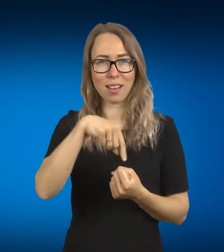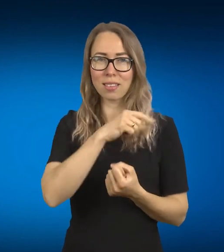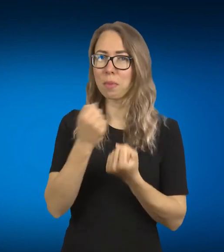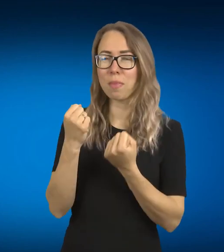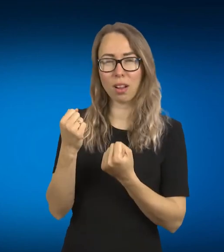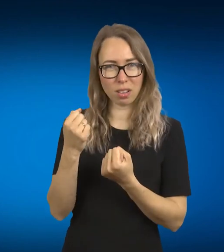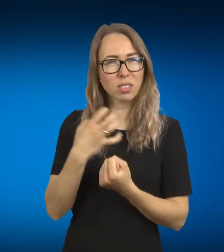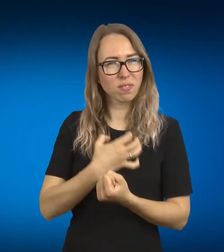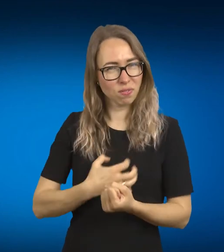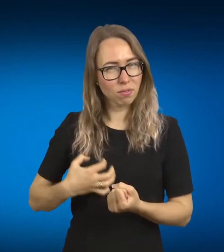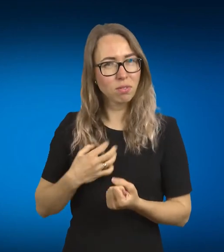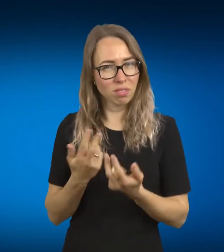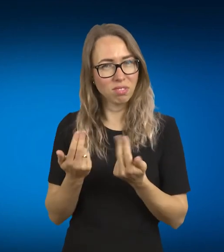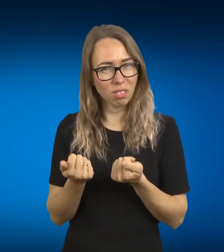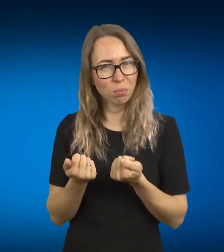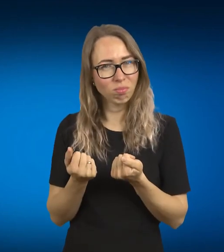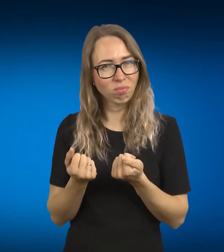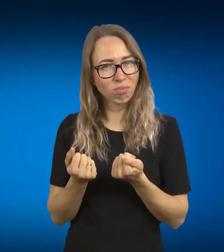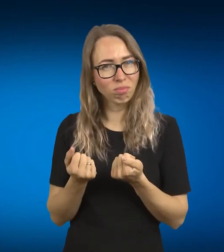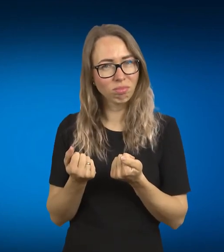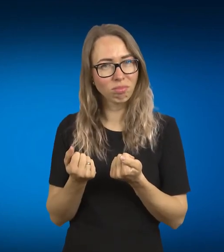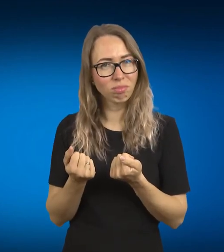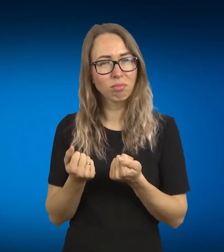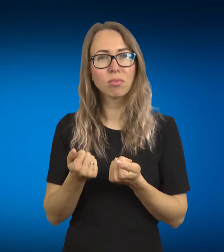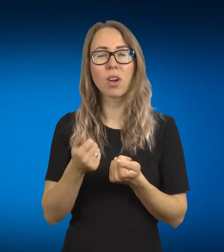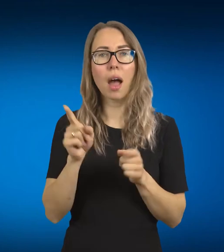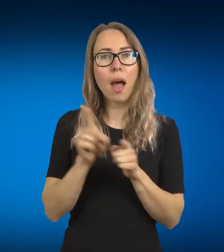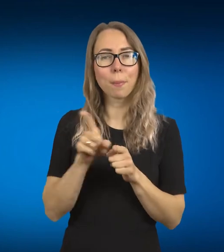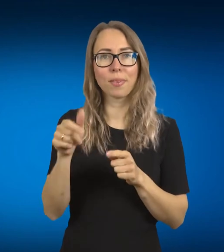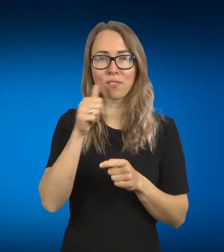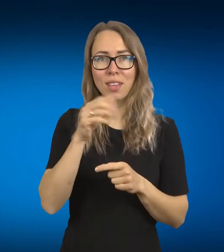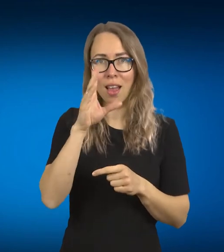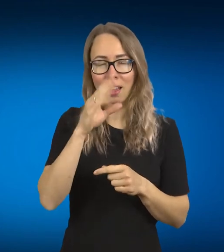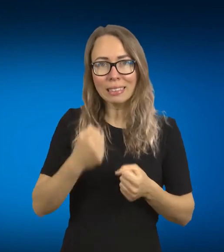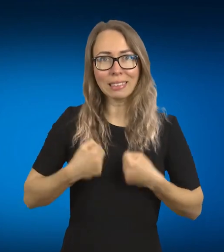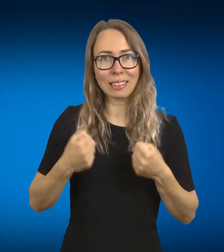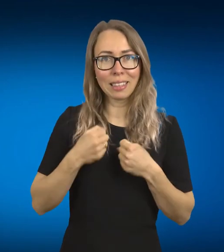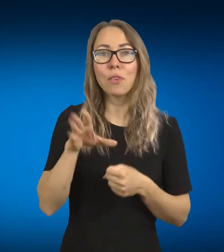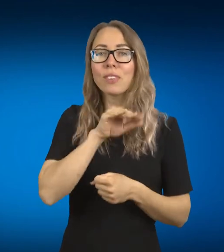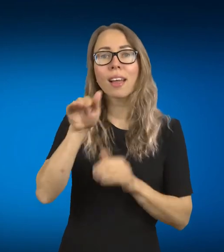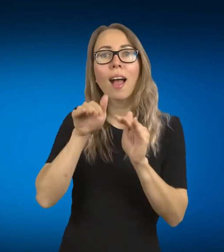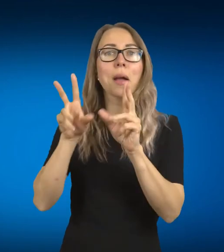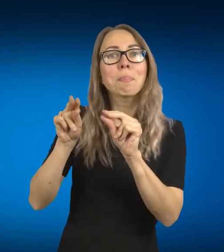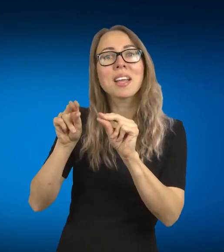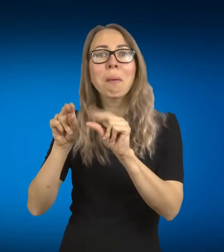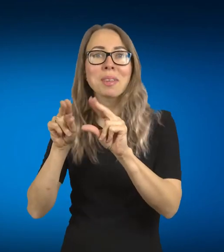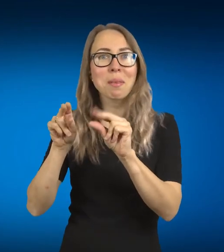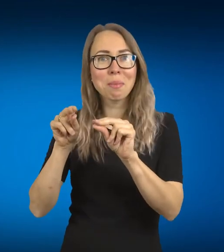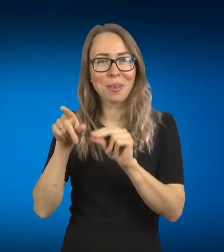toks buvo kaip tam tikras styris visą laiką, nu davilio kaip sekasi, nu davilio kaip sekasi. Taip, taip, tikrai taip.